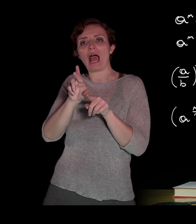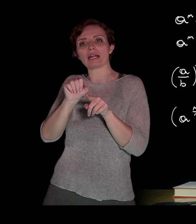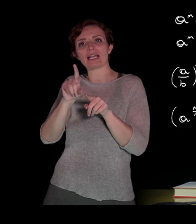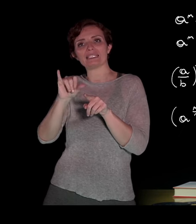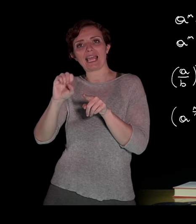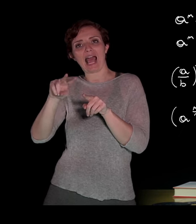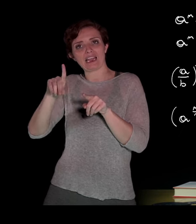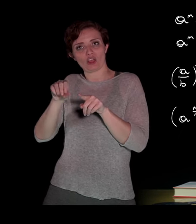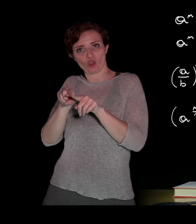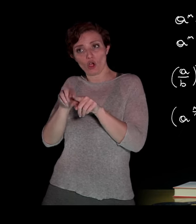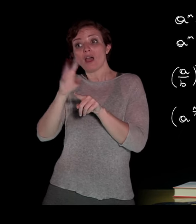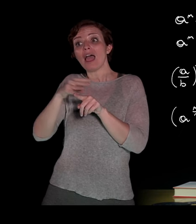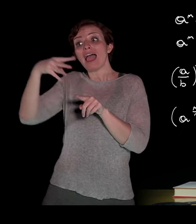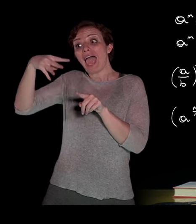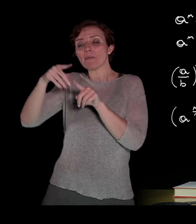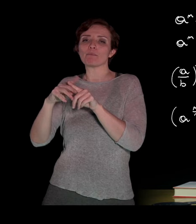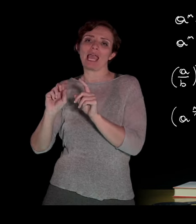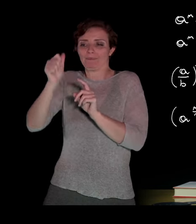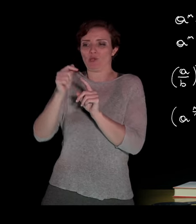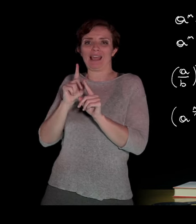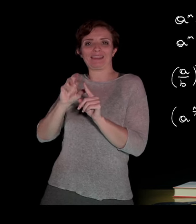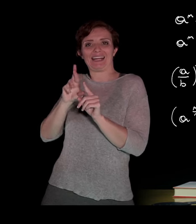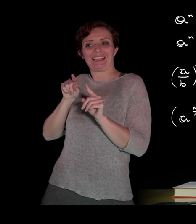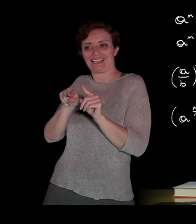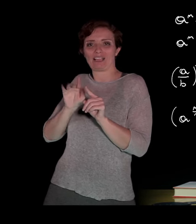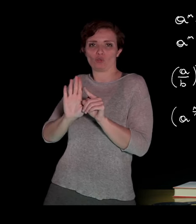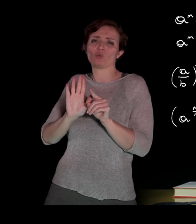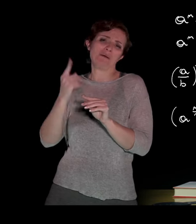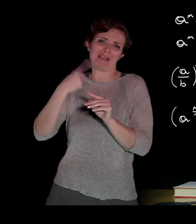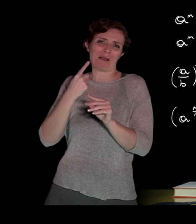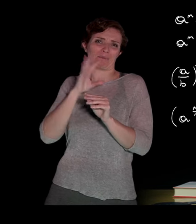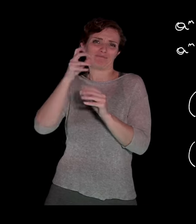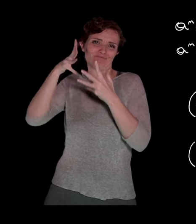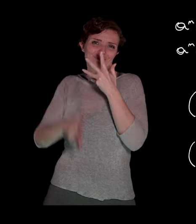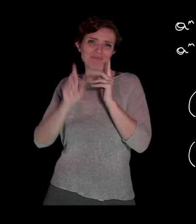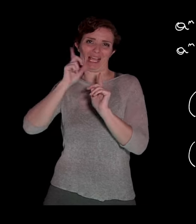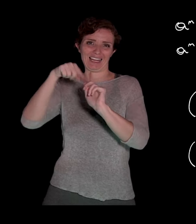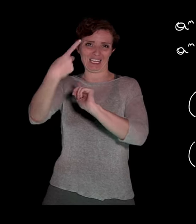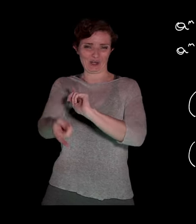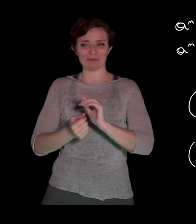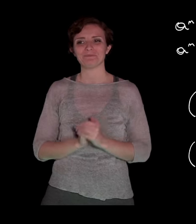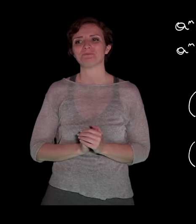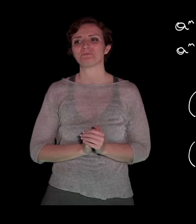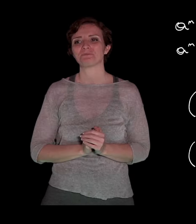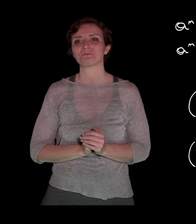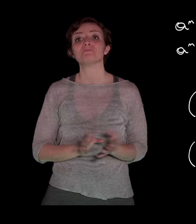m è l'esponente del radicando, ma di questo ne parleremo più diffusamente a breve. Questa è definita per A